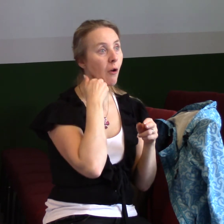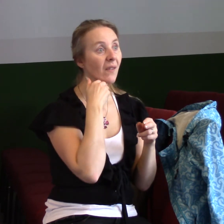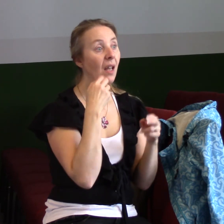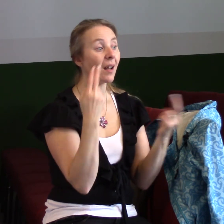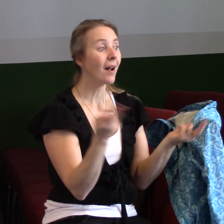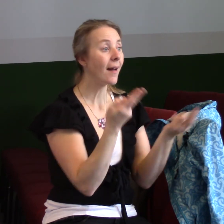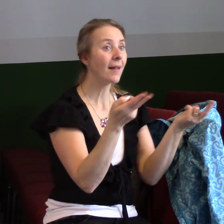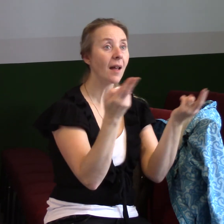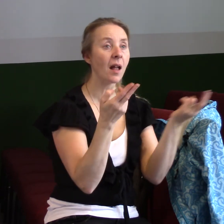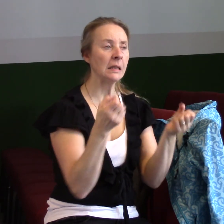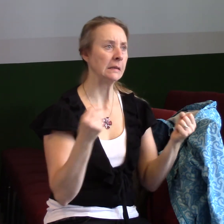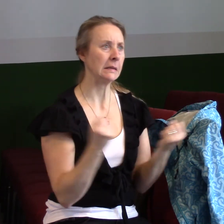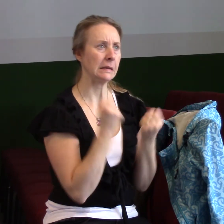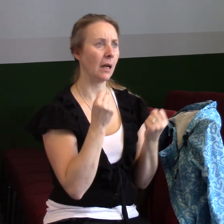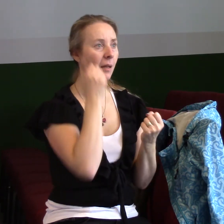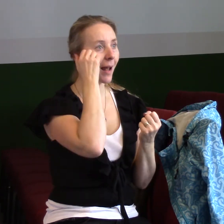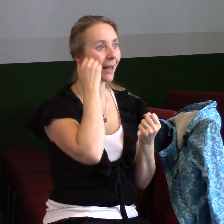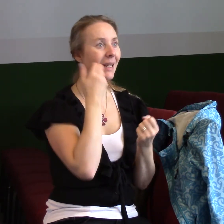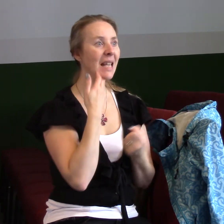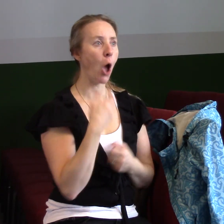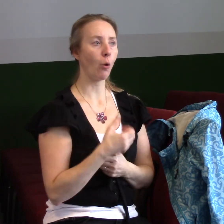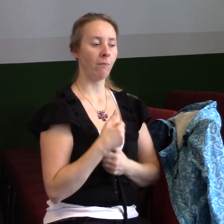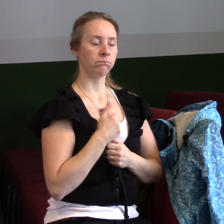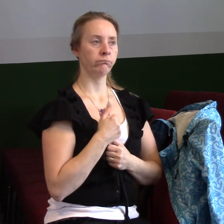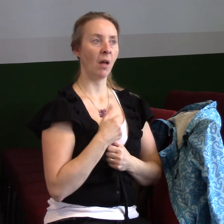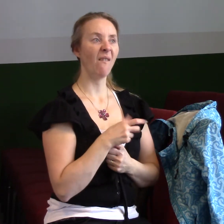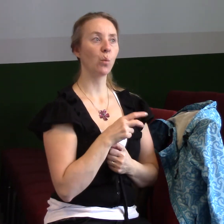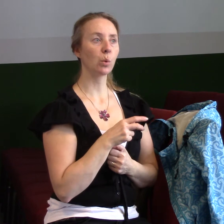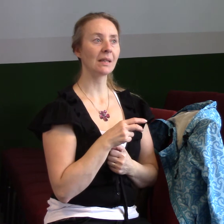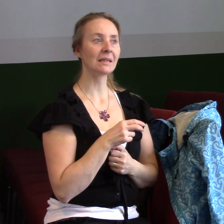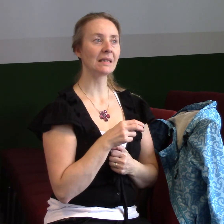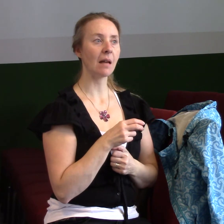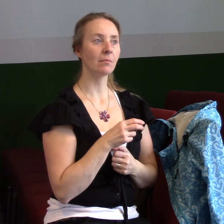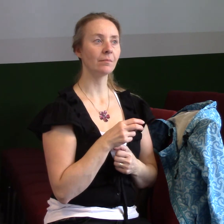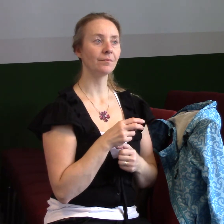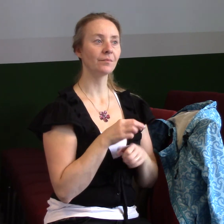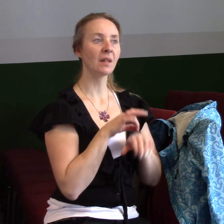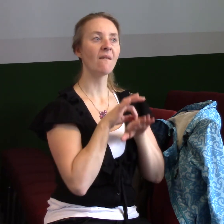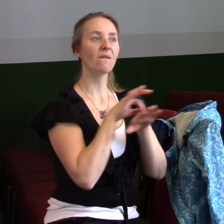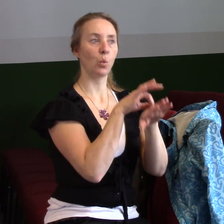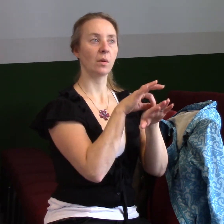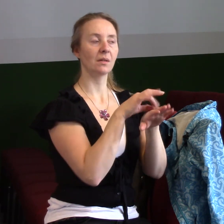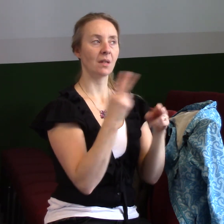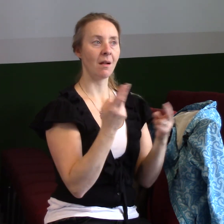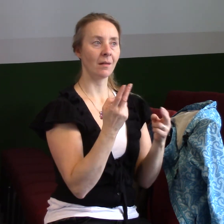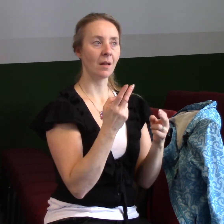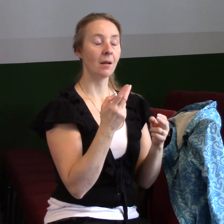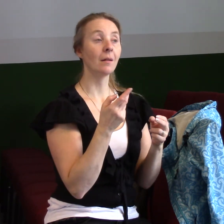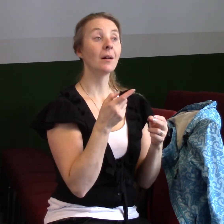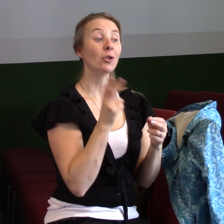a silné lidi, kteří jsou v Bohu někde posunutí v tom, že mají zkušenost pomazání a očekávají od nich, že oni